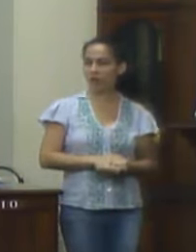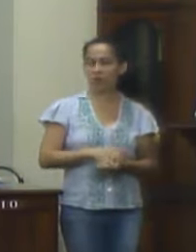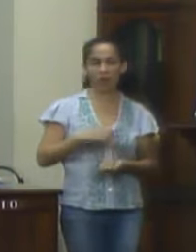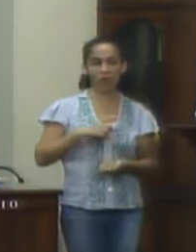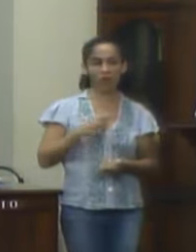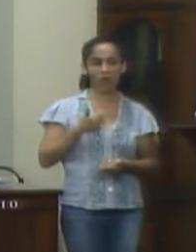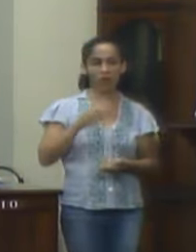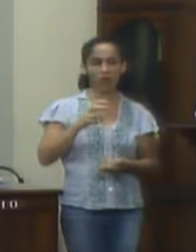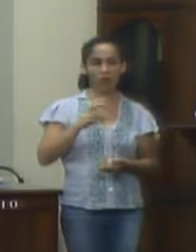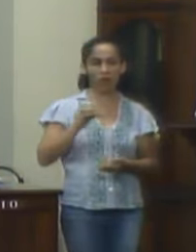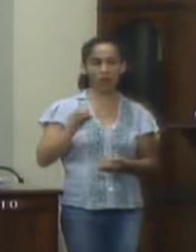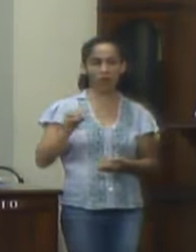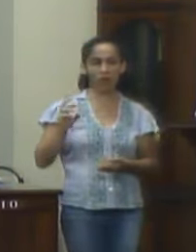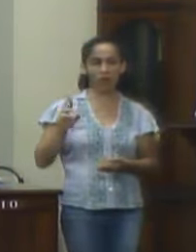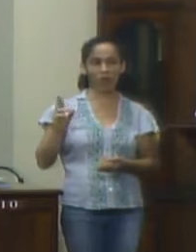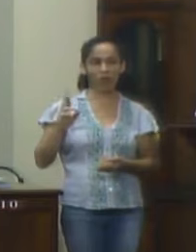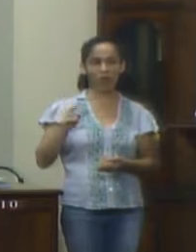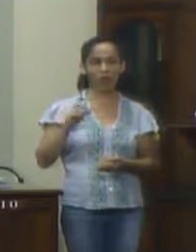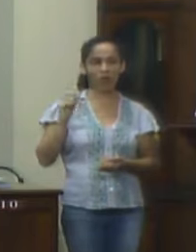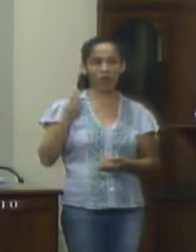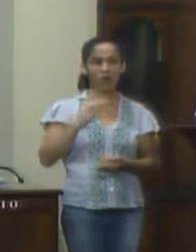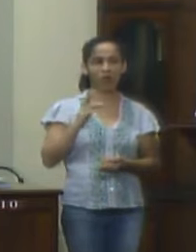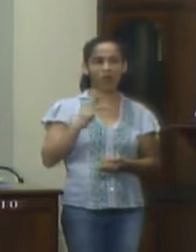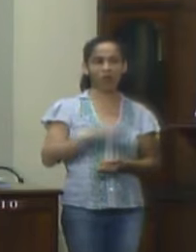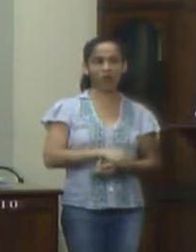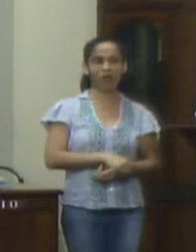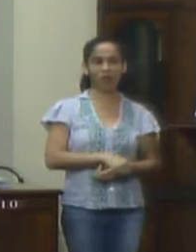150 150 mil reais